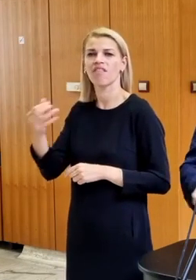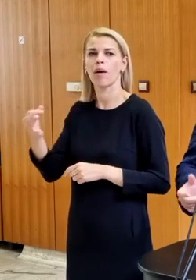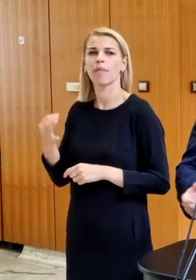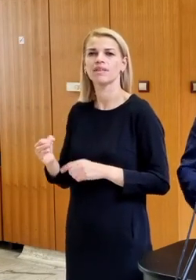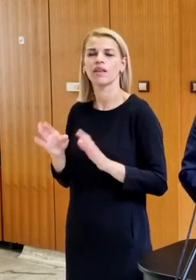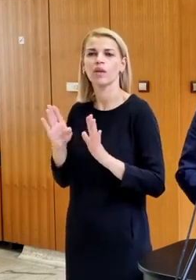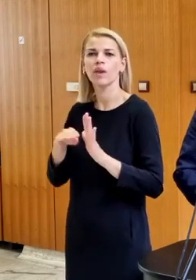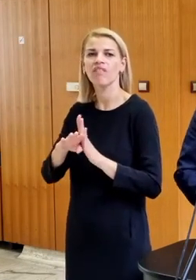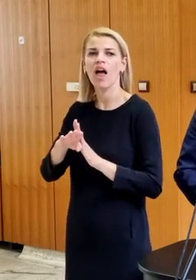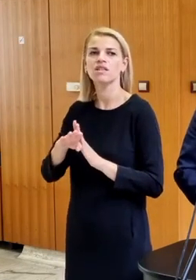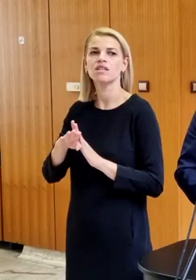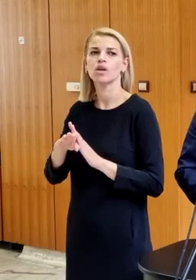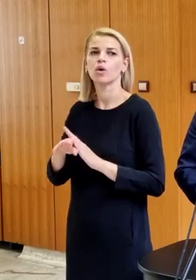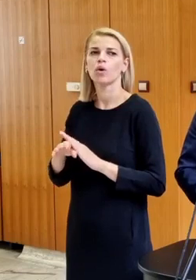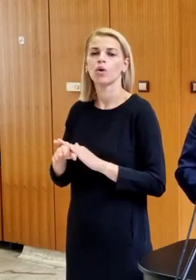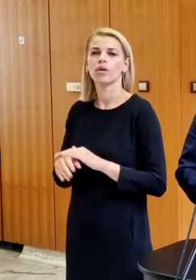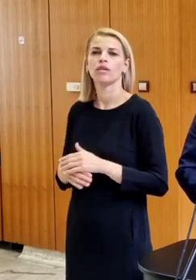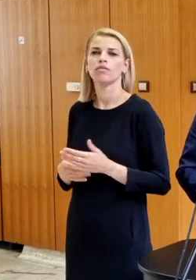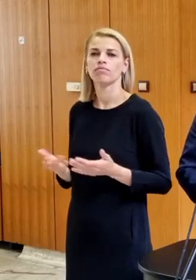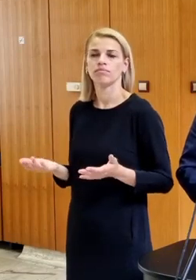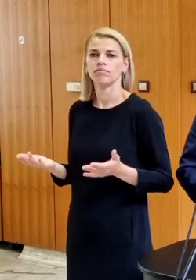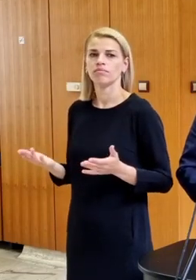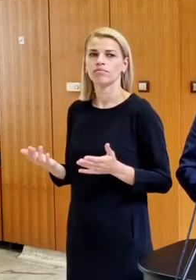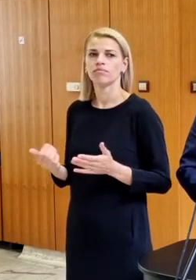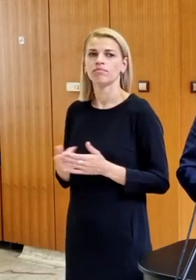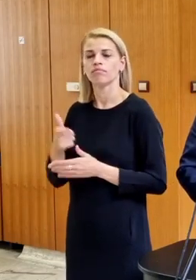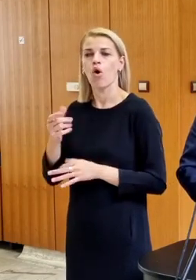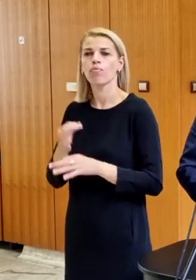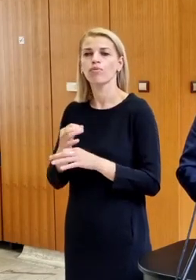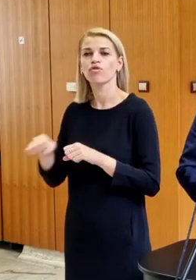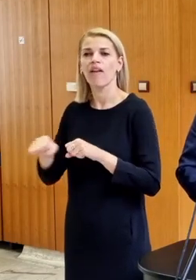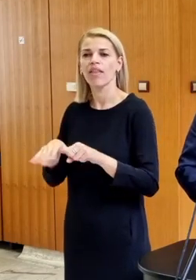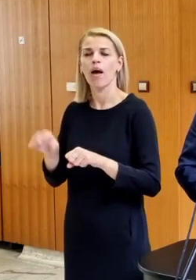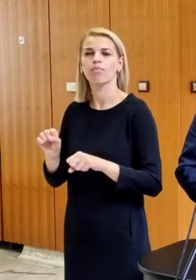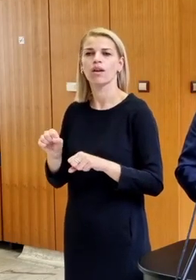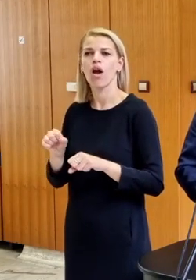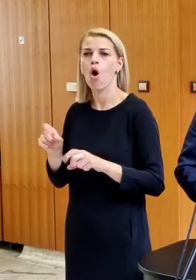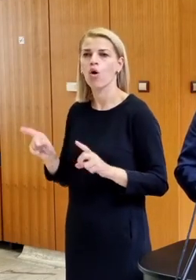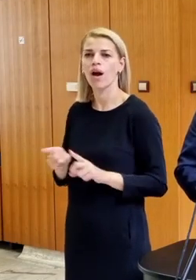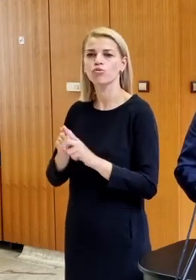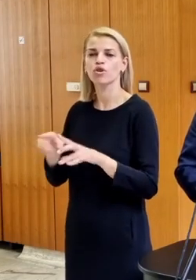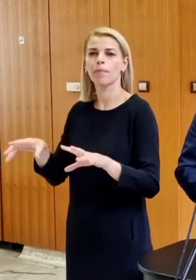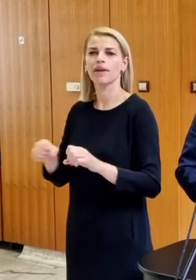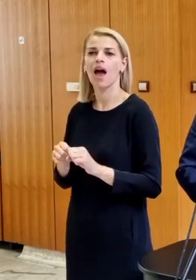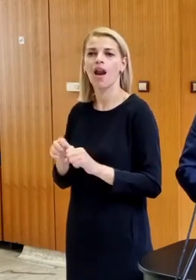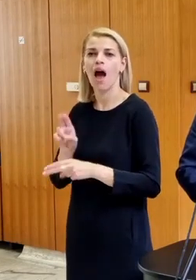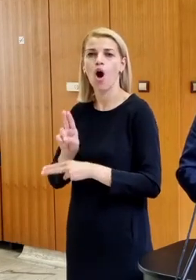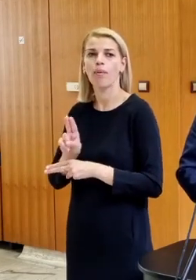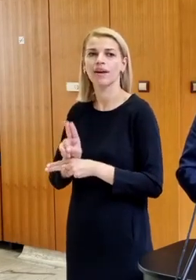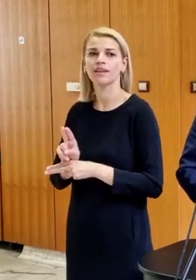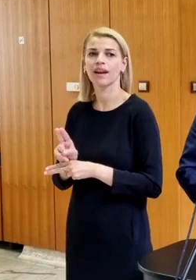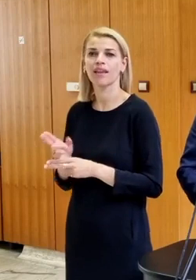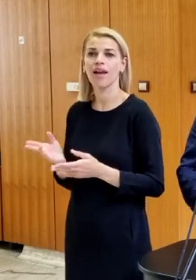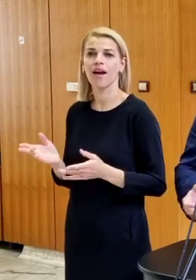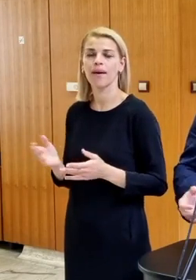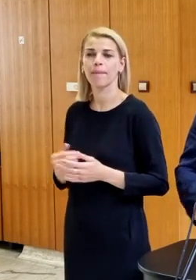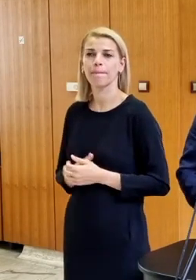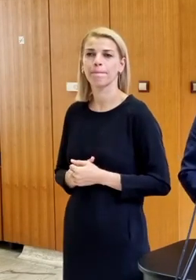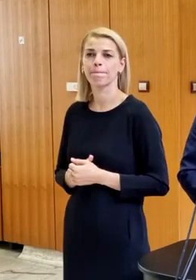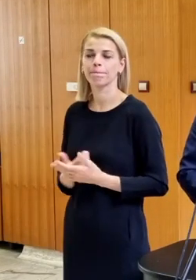infláciu a že ideme do recesie, že odporúčil vláde, aby okamžite prijala opatrenia. Nebojte sa o ľudí, že...